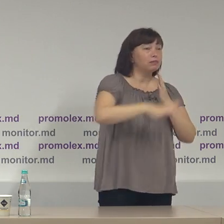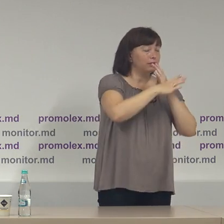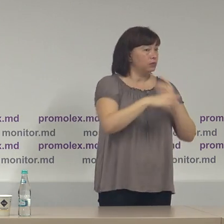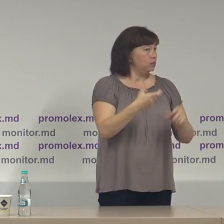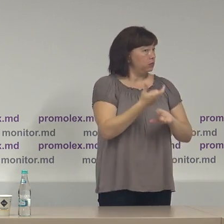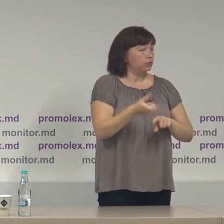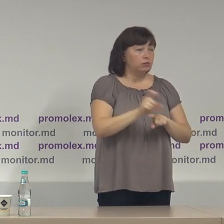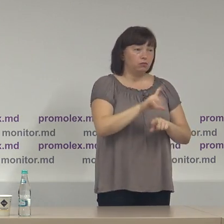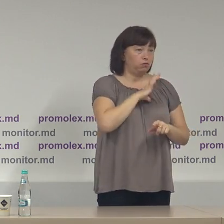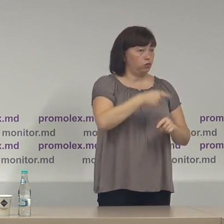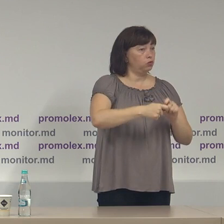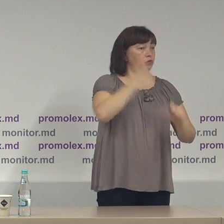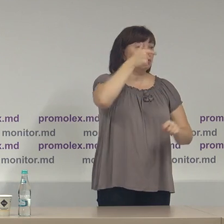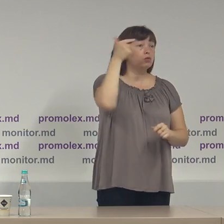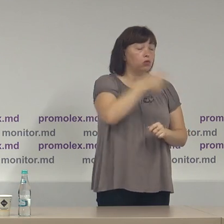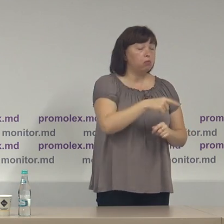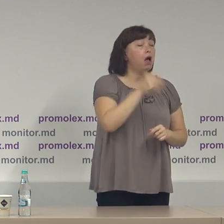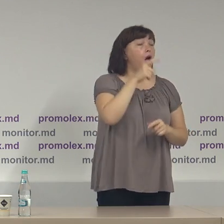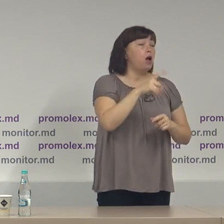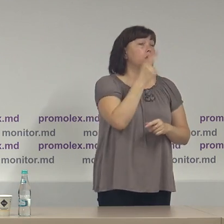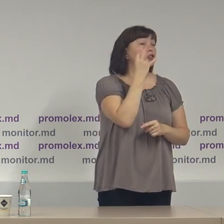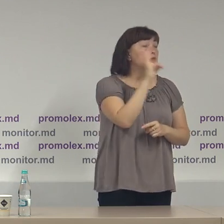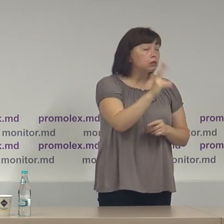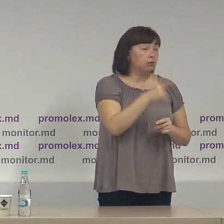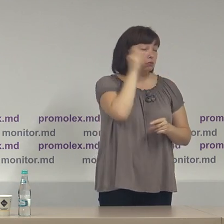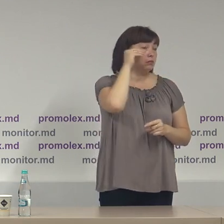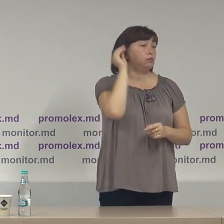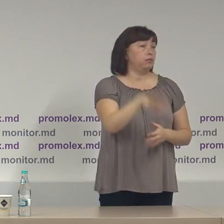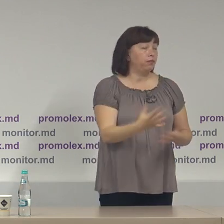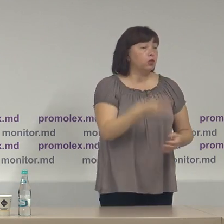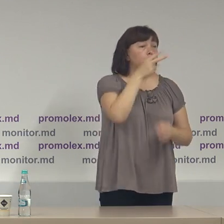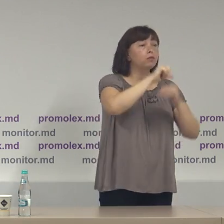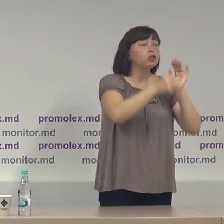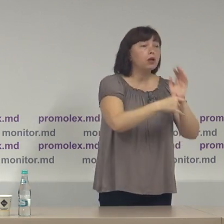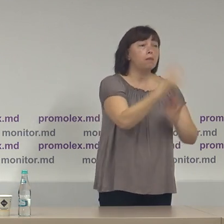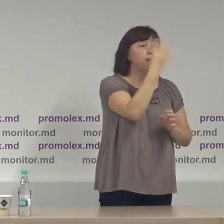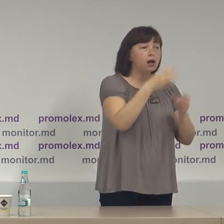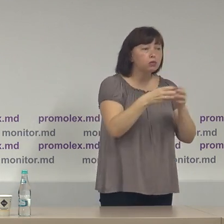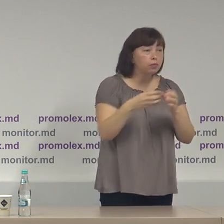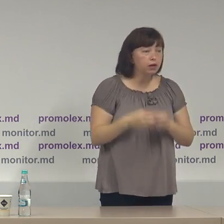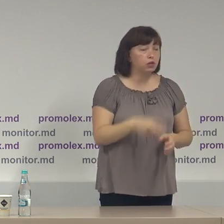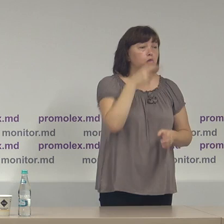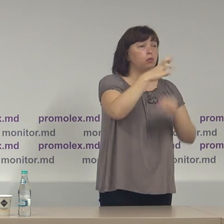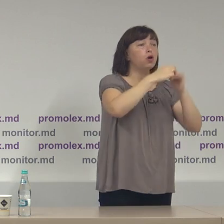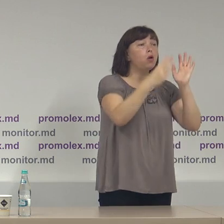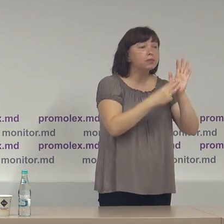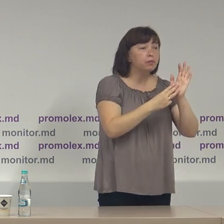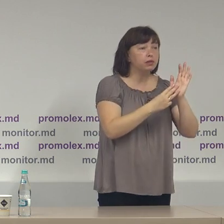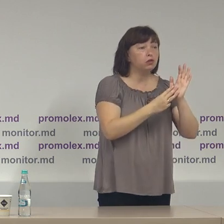Și acest lucru a fost acceptat de Comisia Electorală Centrală. 2016, patru partidii politice, 2018,